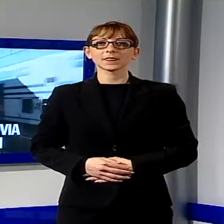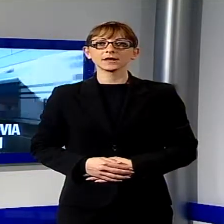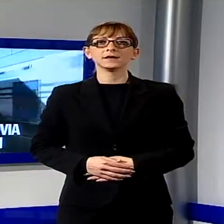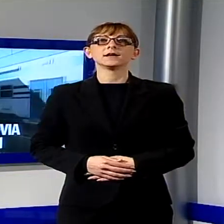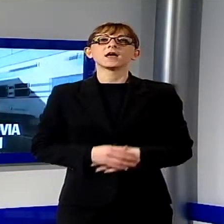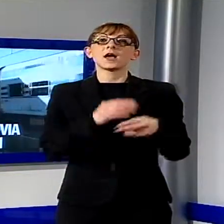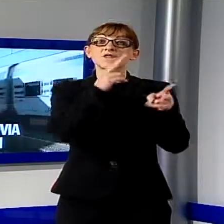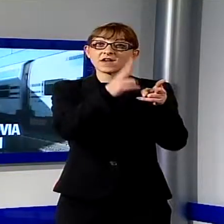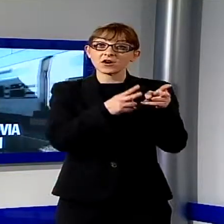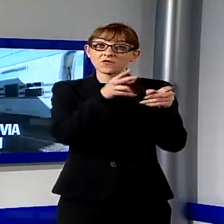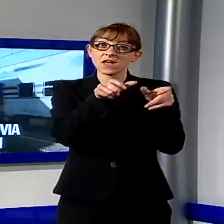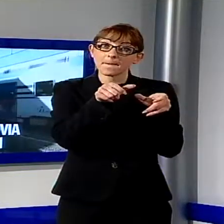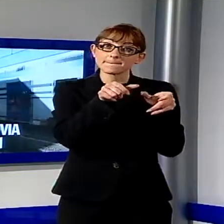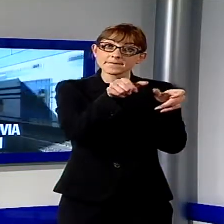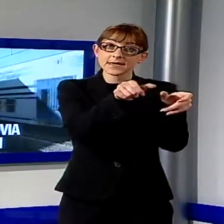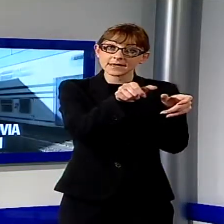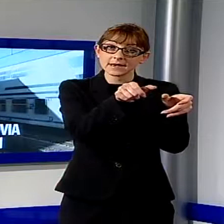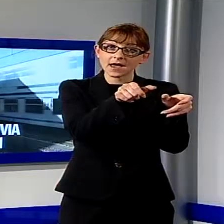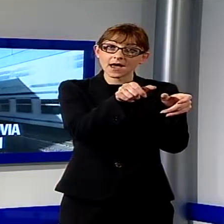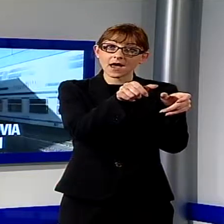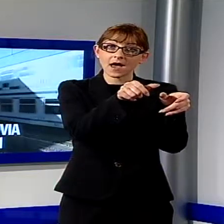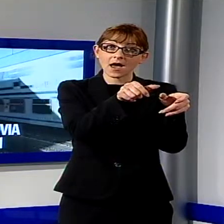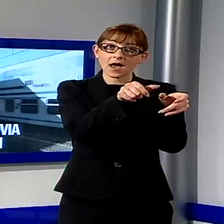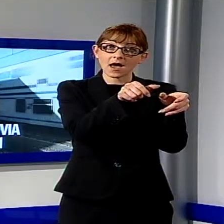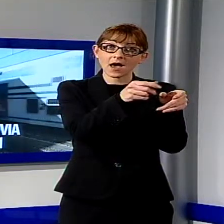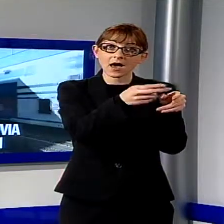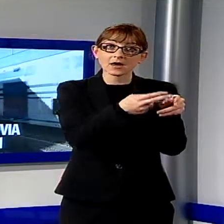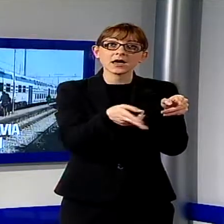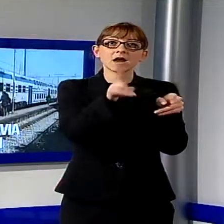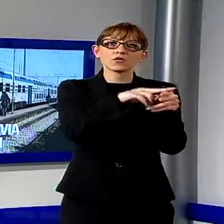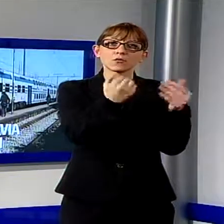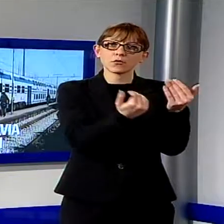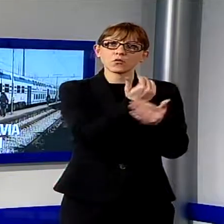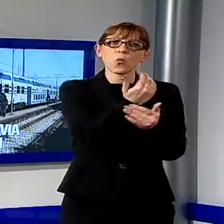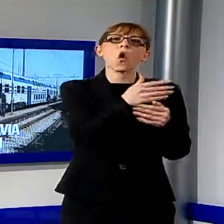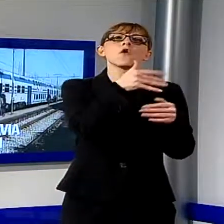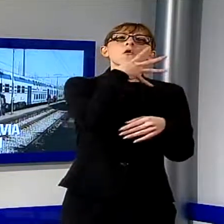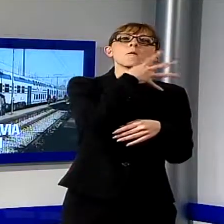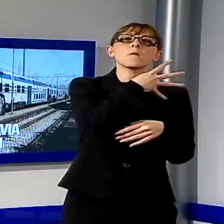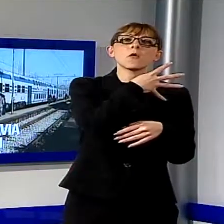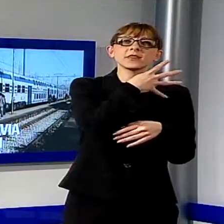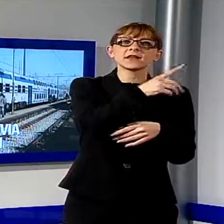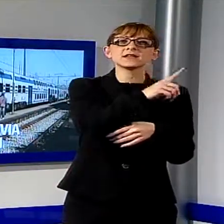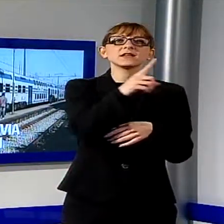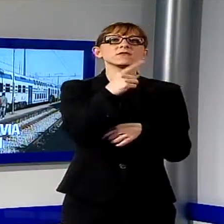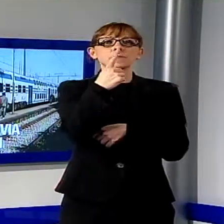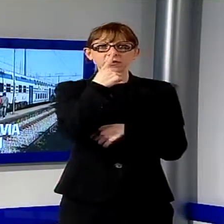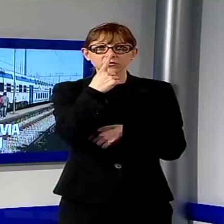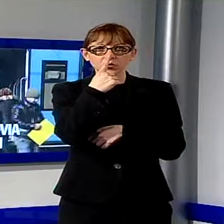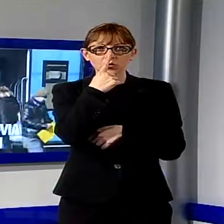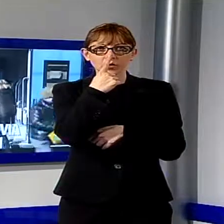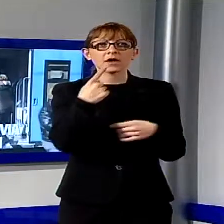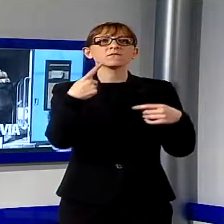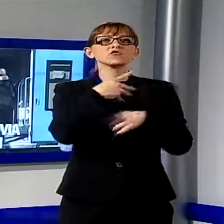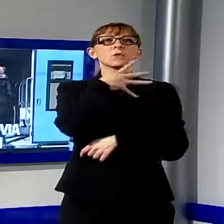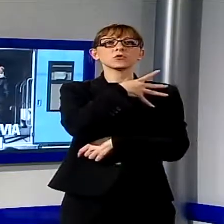La doppio ferrovia, primi 450 milioni per il tratto tra Pistoia e Montecatini, in corso la progettazione per